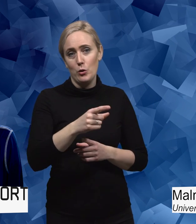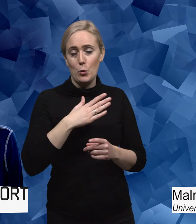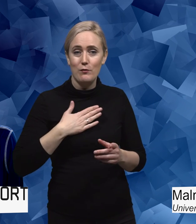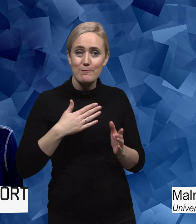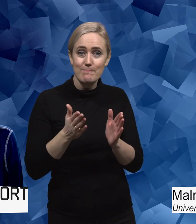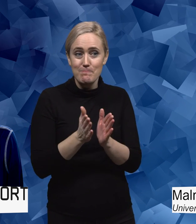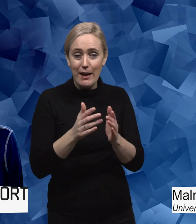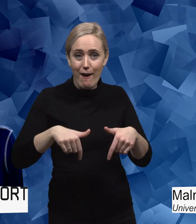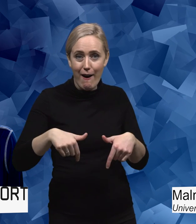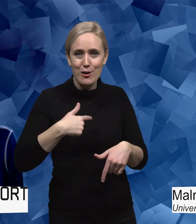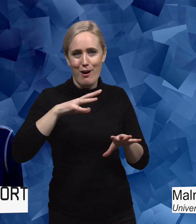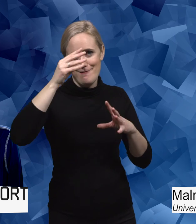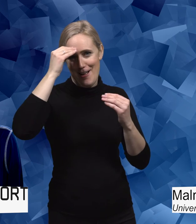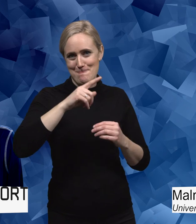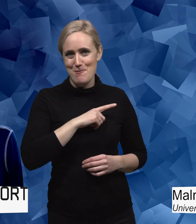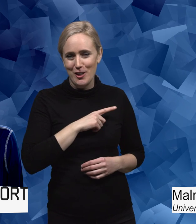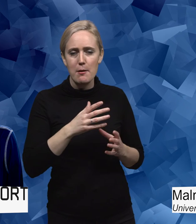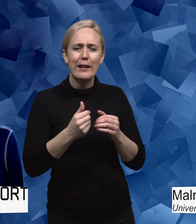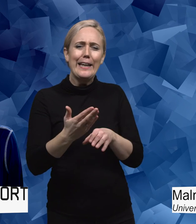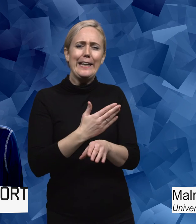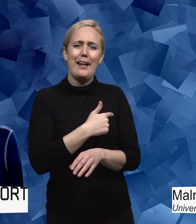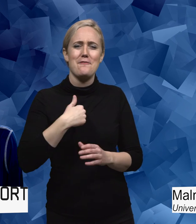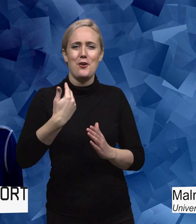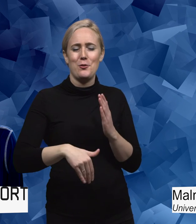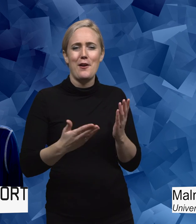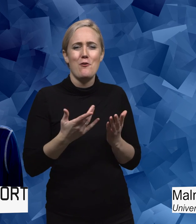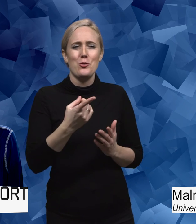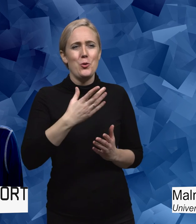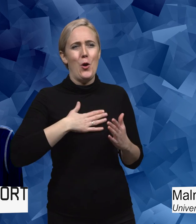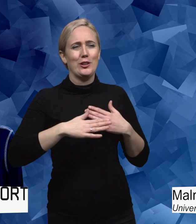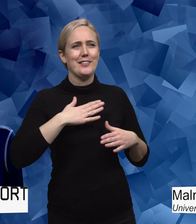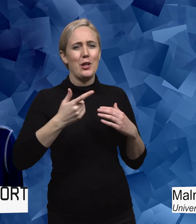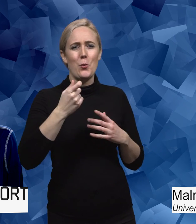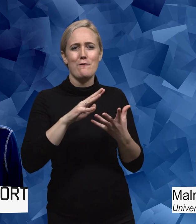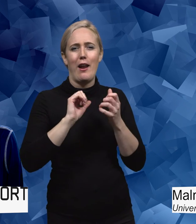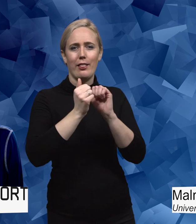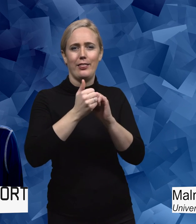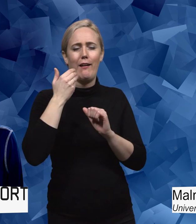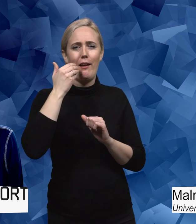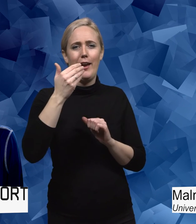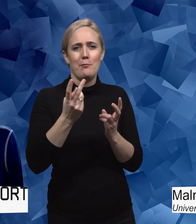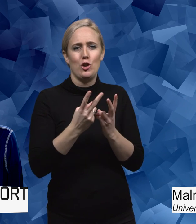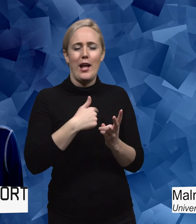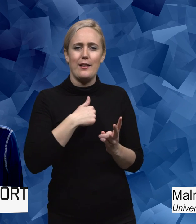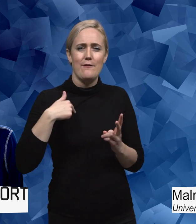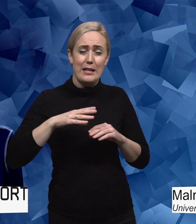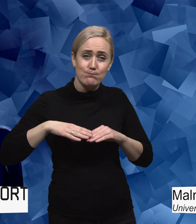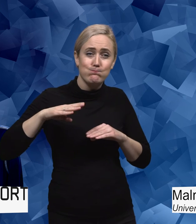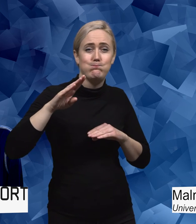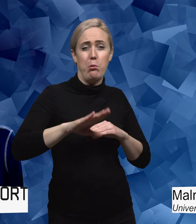lärt mig väldigt mycket. Men innan vi avslutar idag, om du fick önska vilken förändring skulle du vilja se som gjorde att vi tog ett jättekliv framåt inom